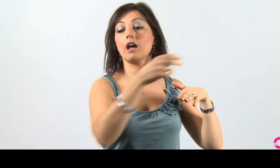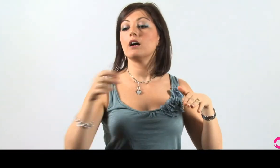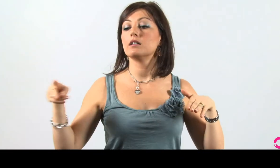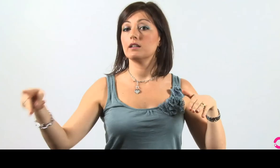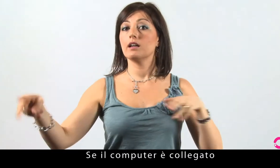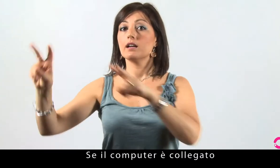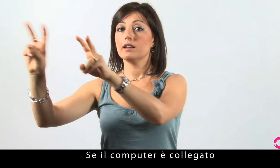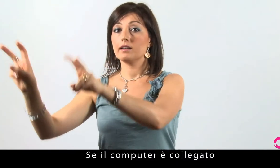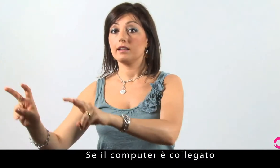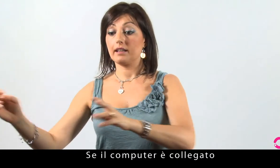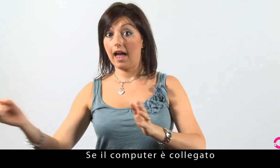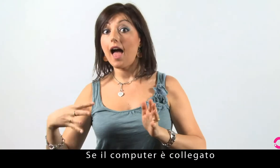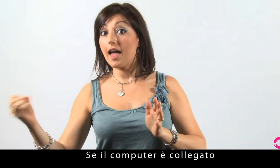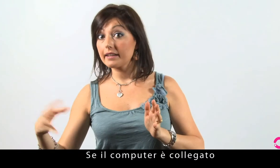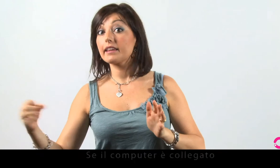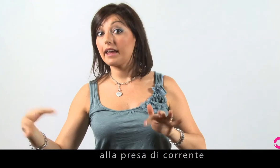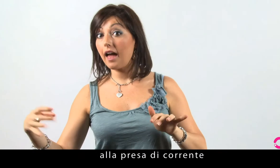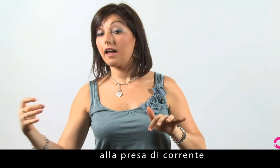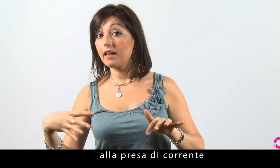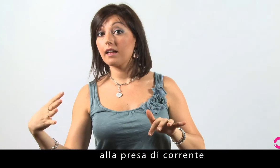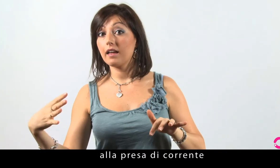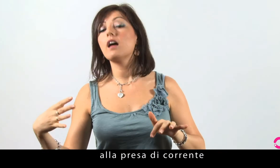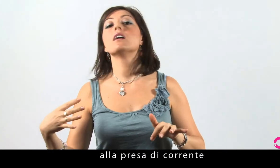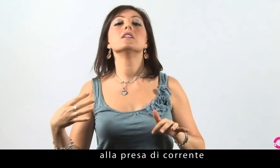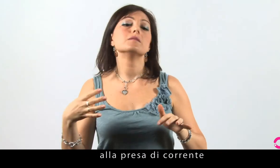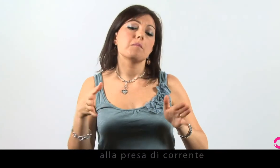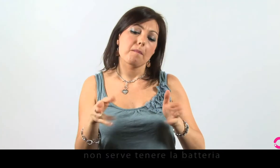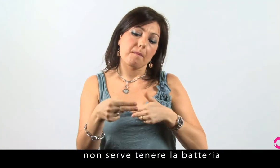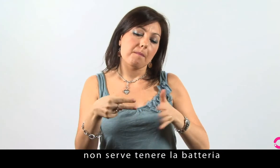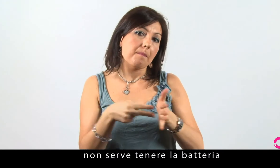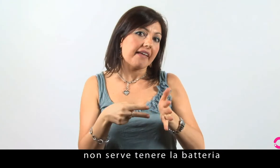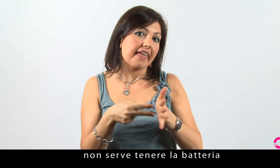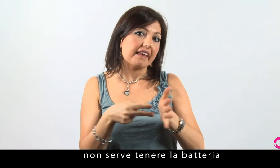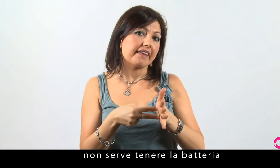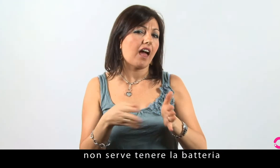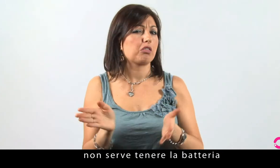Se il computer è collegato alla presa di corrente, non serve tenere la batteria.